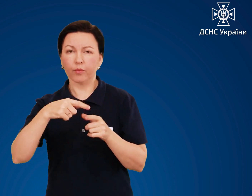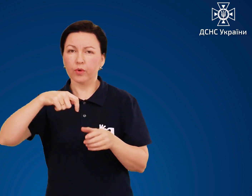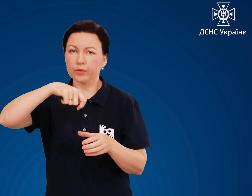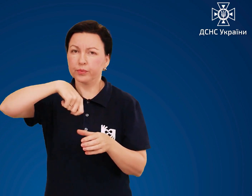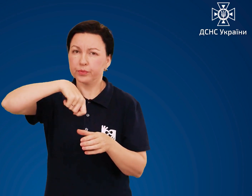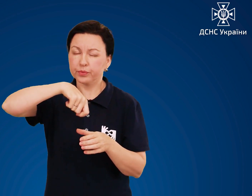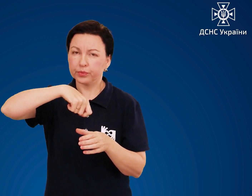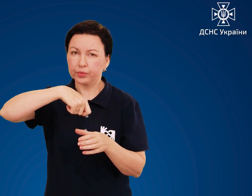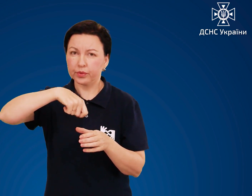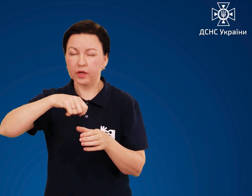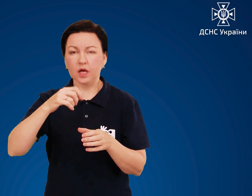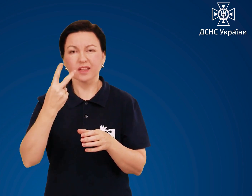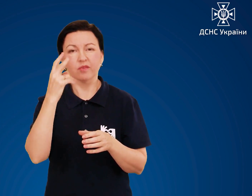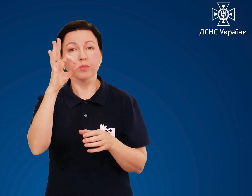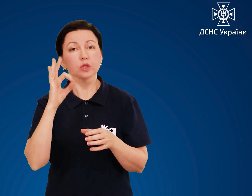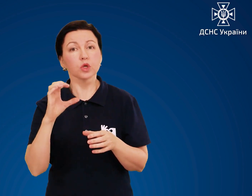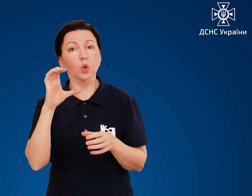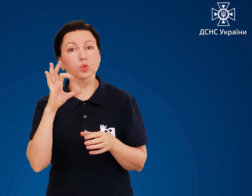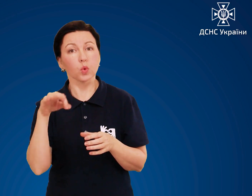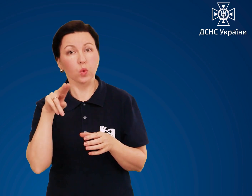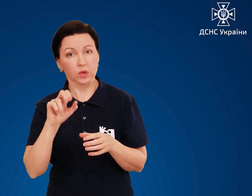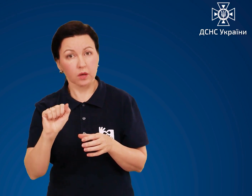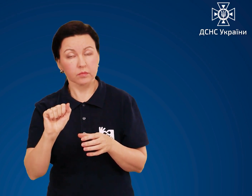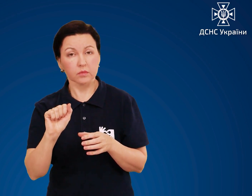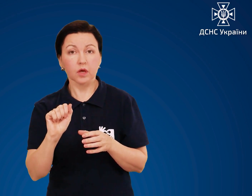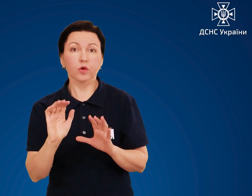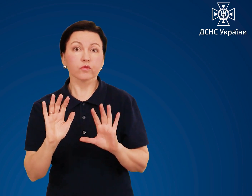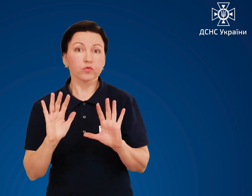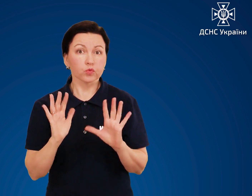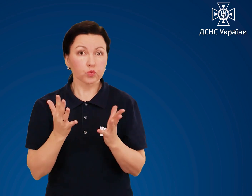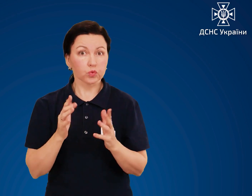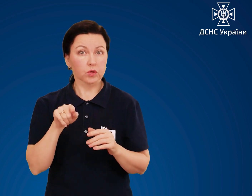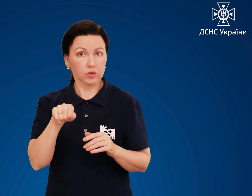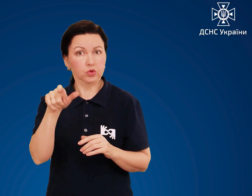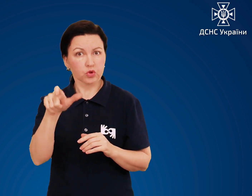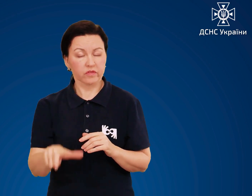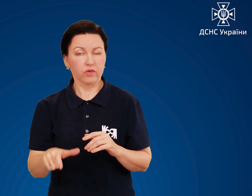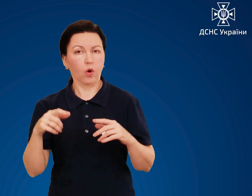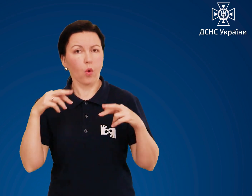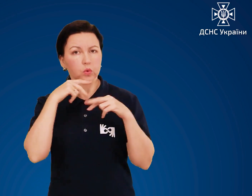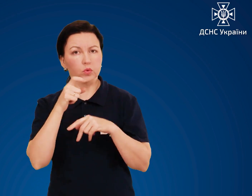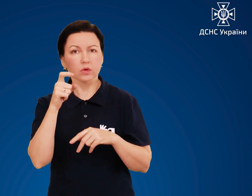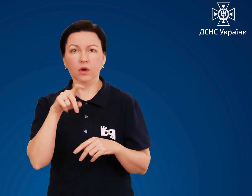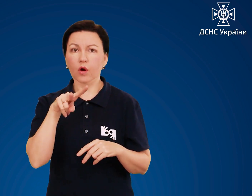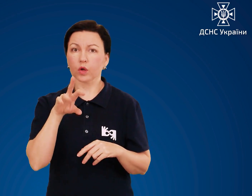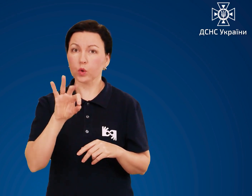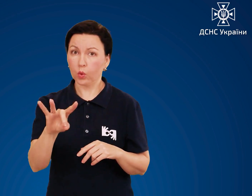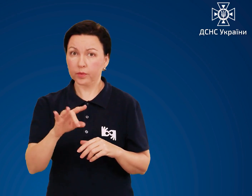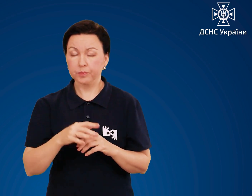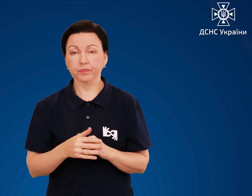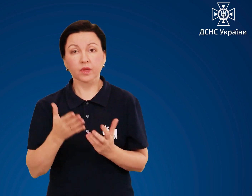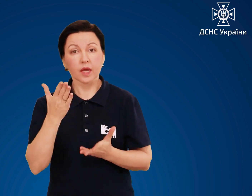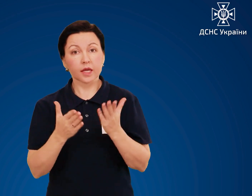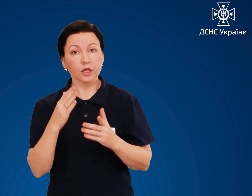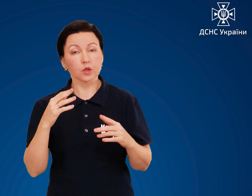% розчином питної соди у випадку отруєння хлором. А у разі отруєння